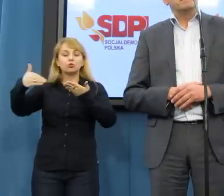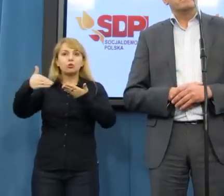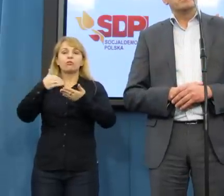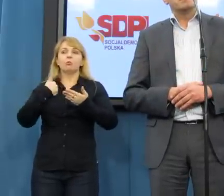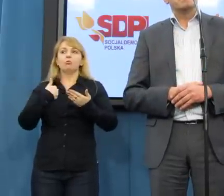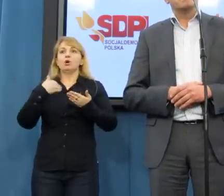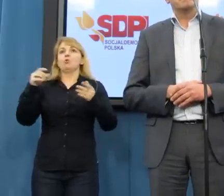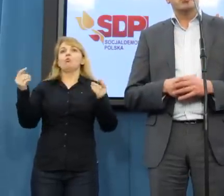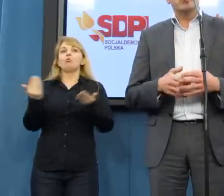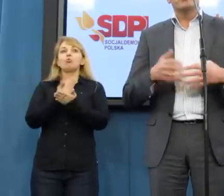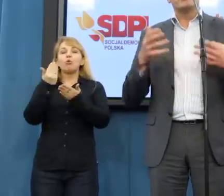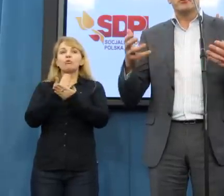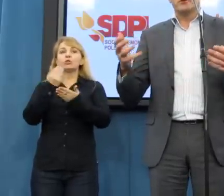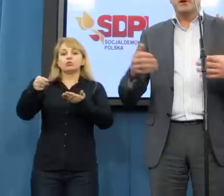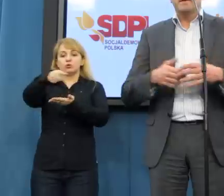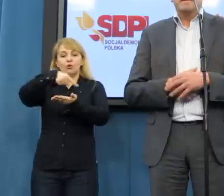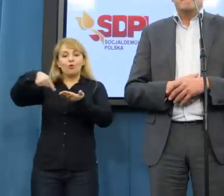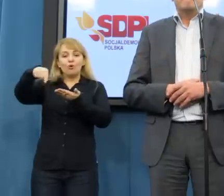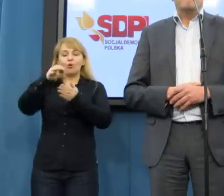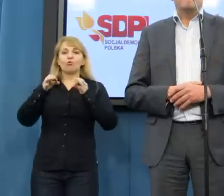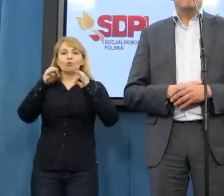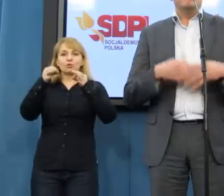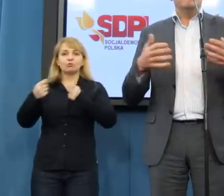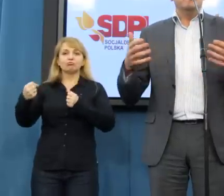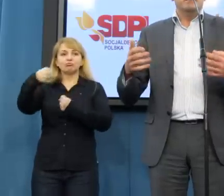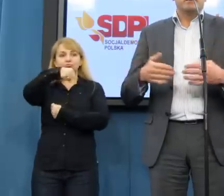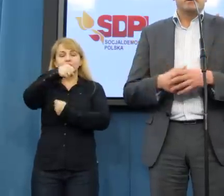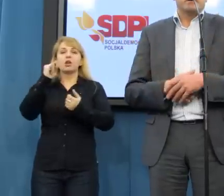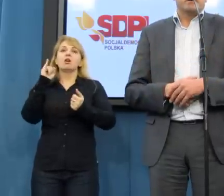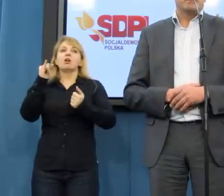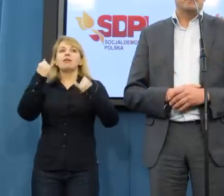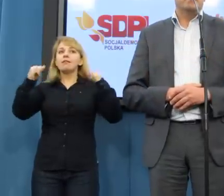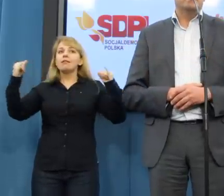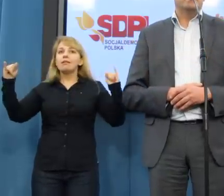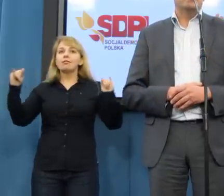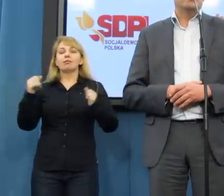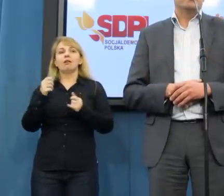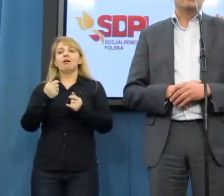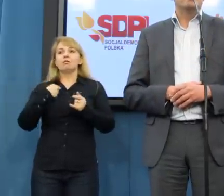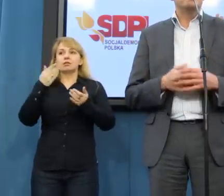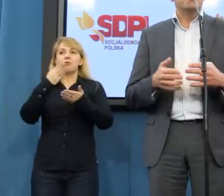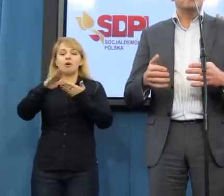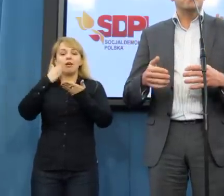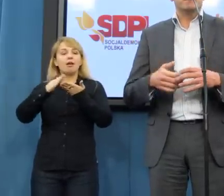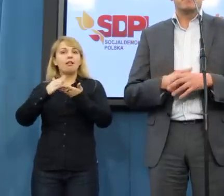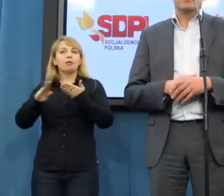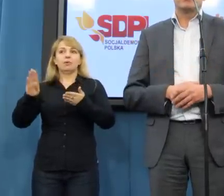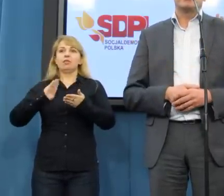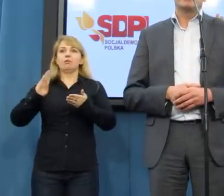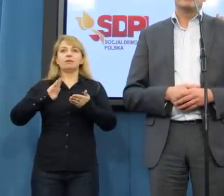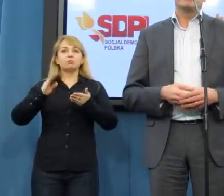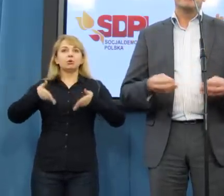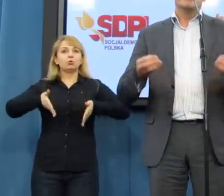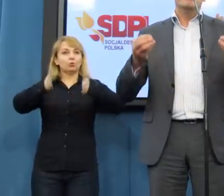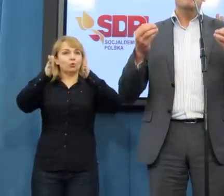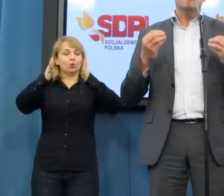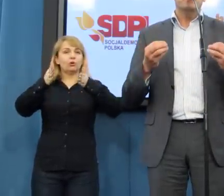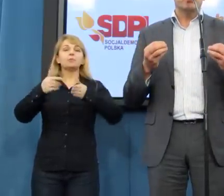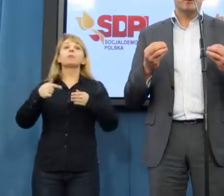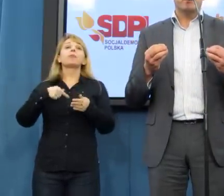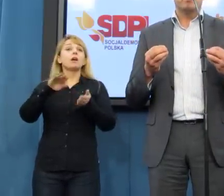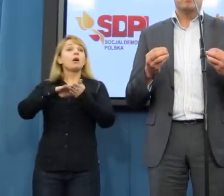nowoczesnych rząd, które i innych elementów bezpiecznej infrastruktury drogowej.